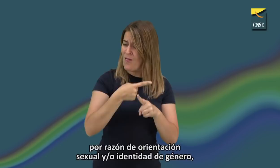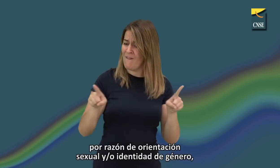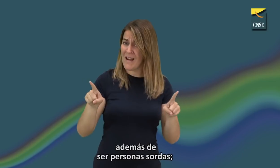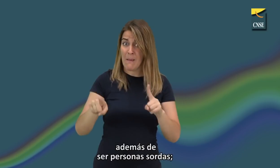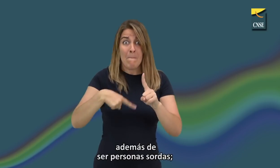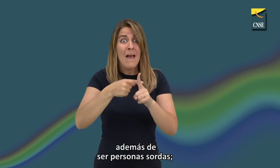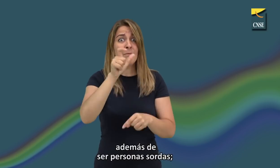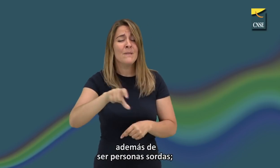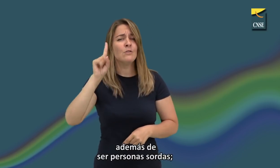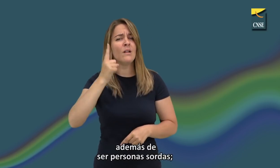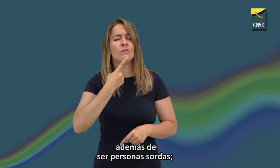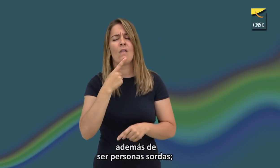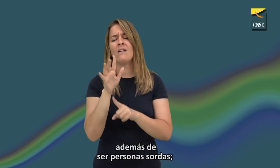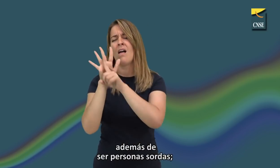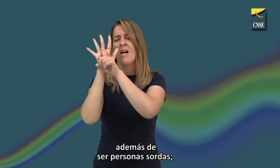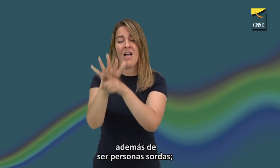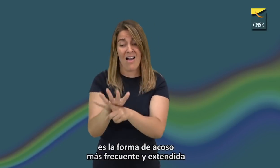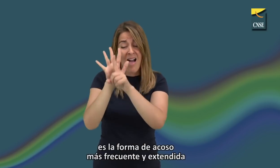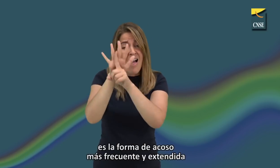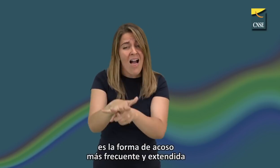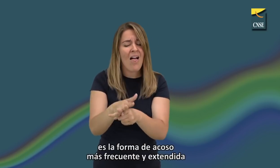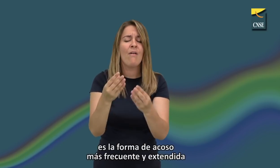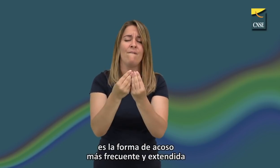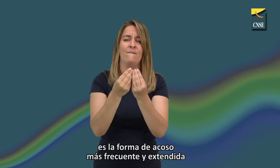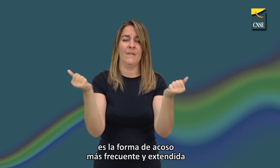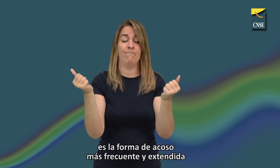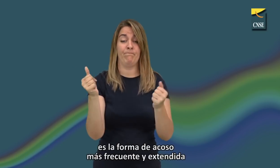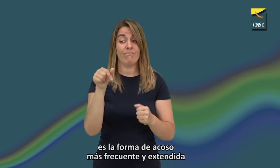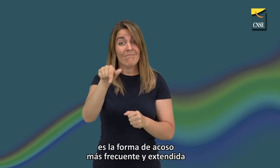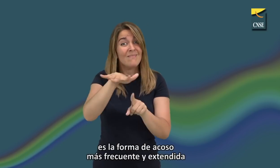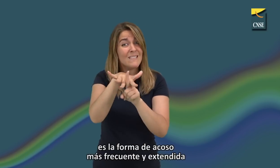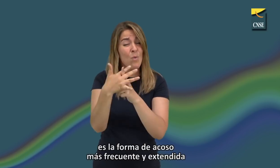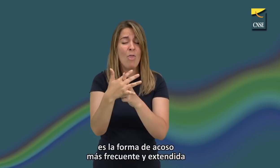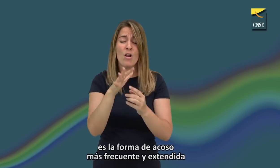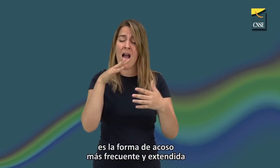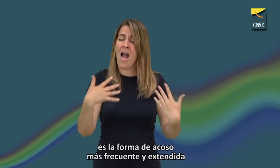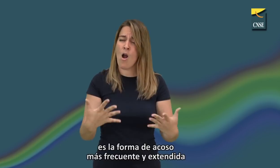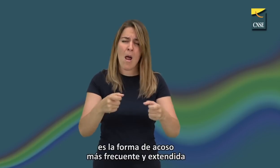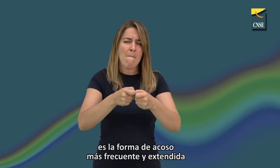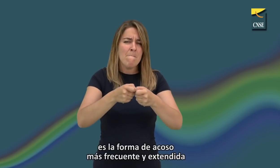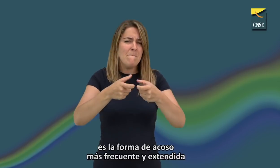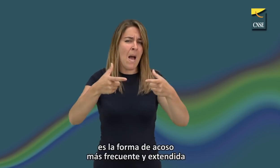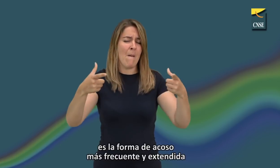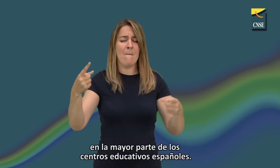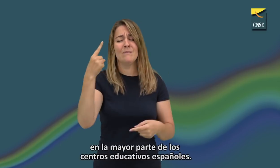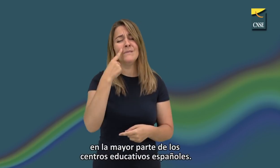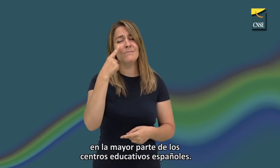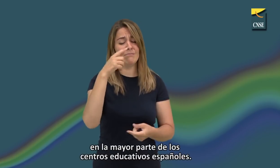además de ser persona sorda. Es la forma de acoso más frecuente y extendida en la mayoría de